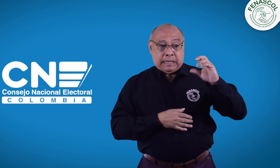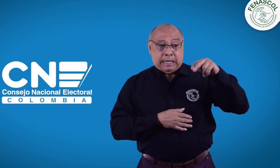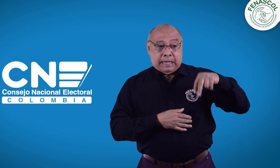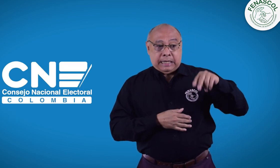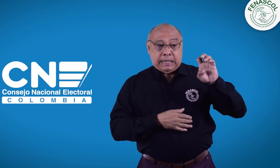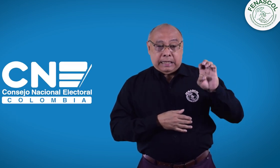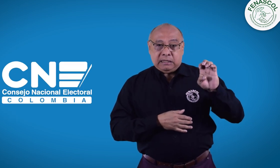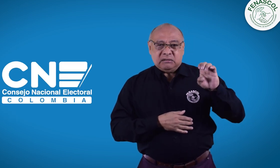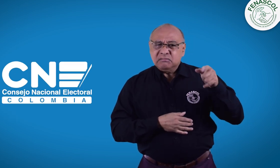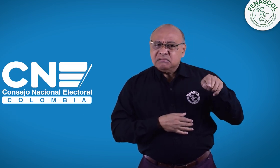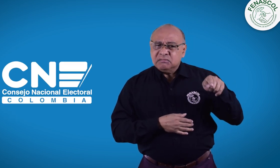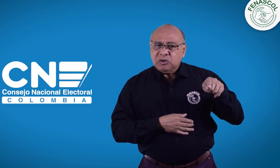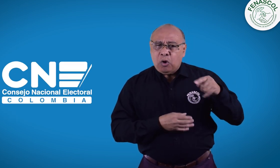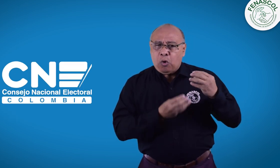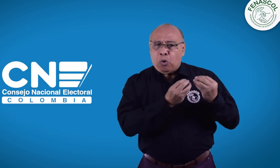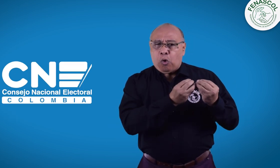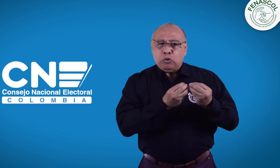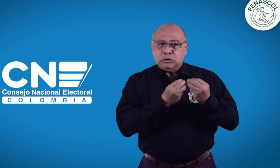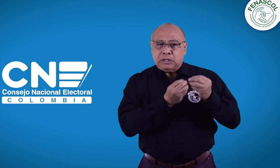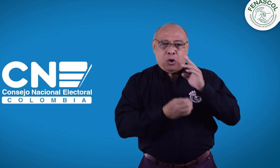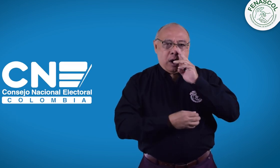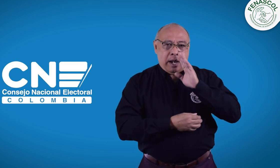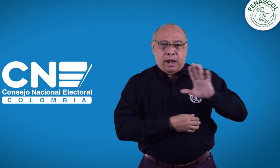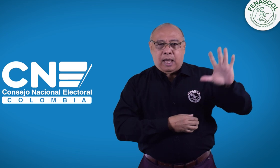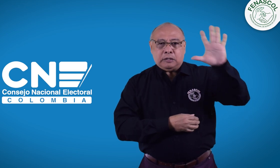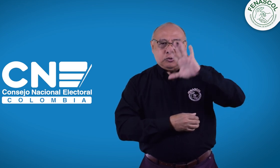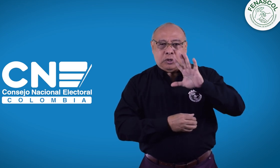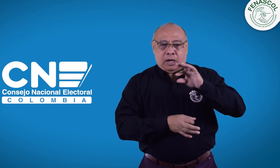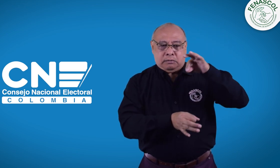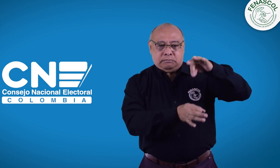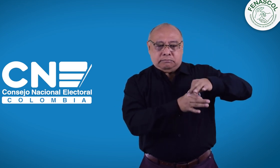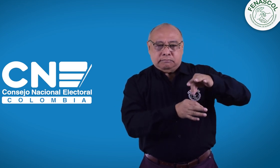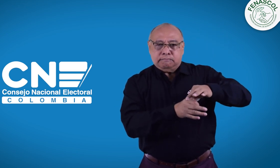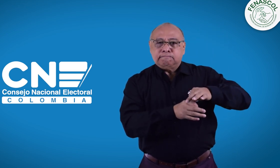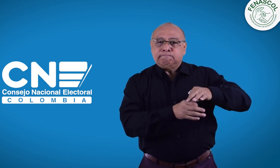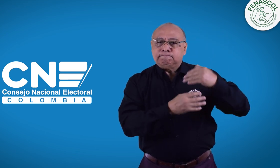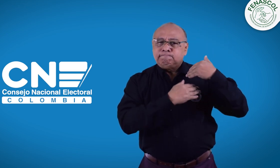CNE, el Consejo Nacional Electoral, quien tiene a cargo todo el proceso electoral.